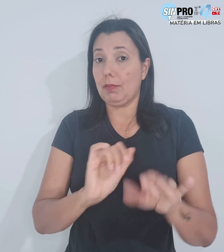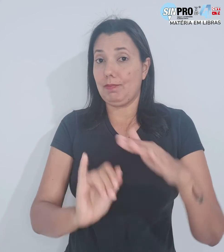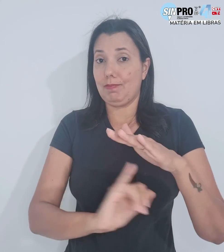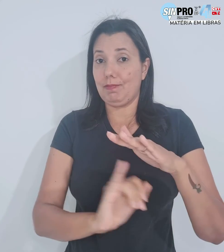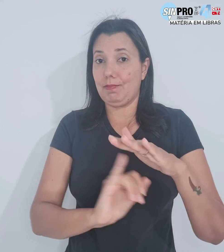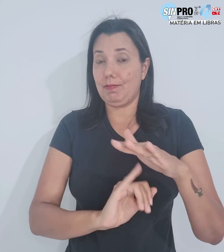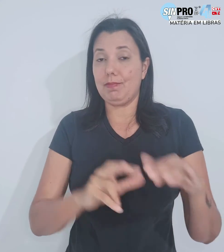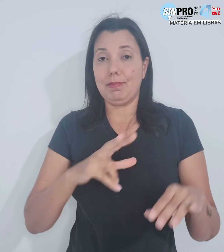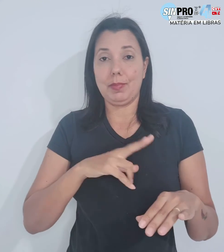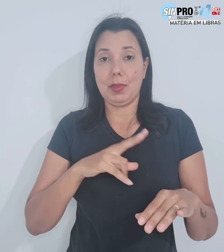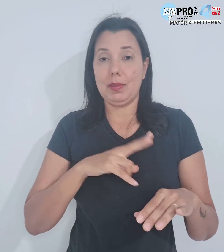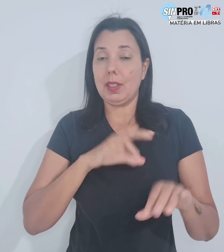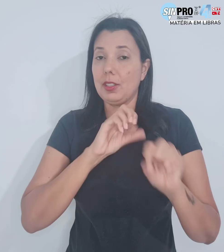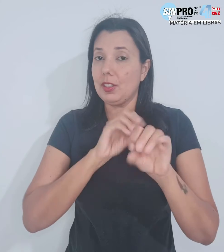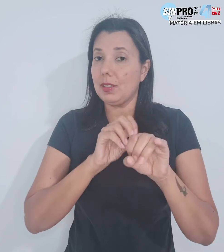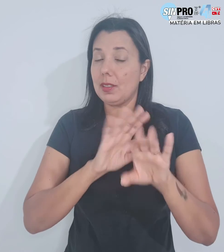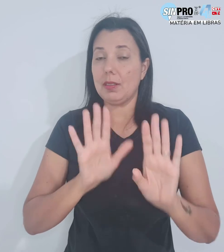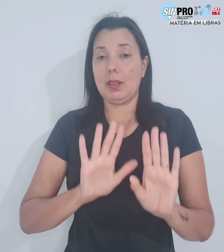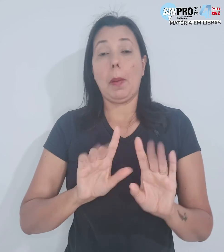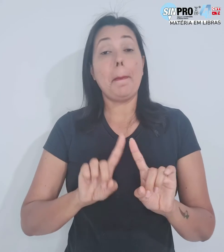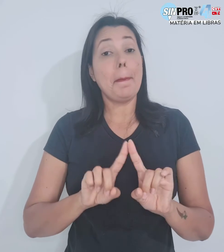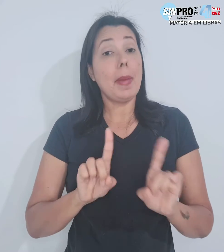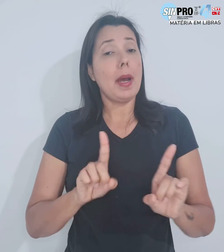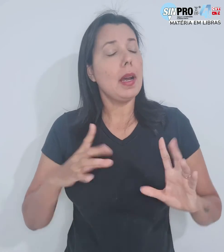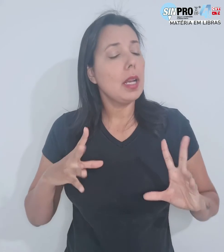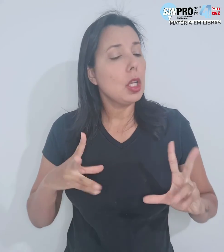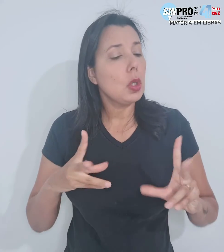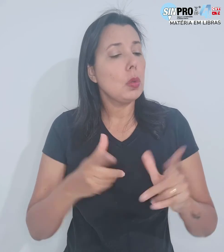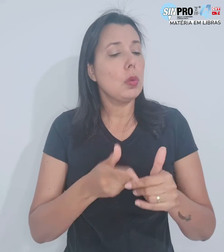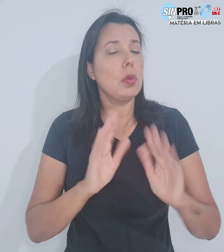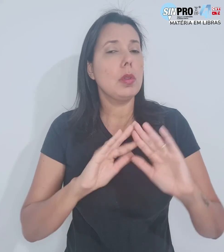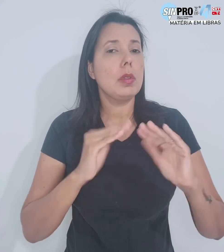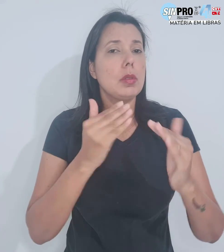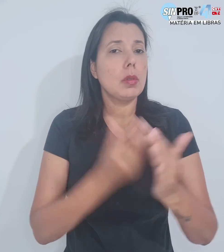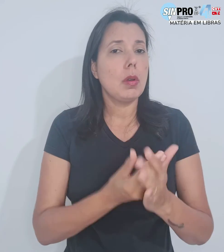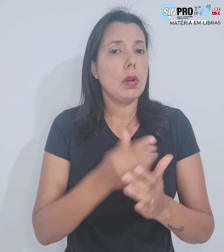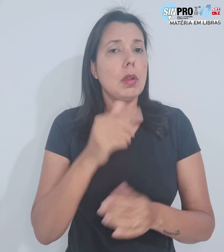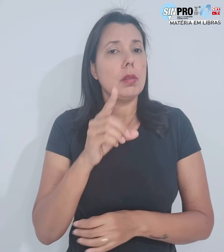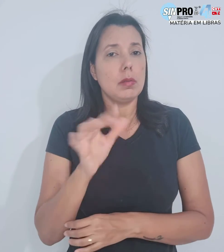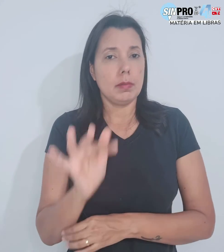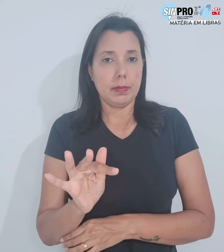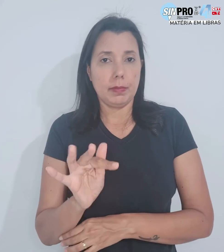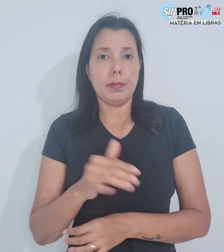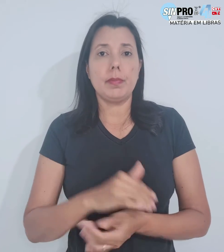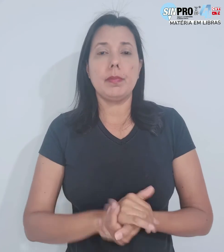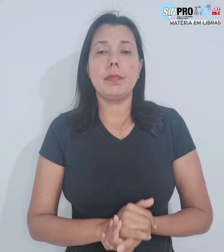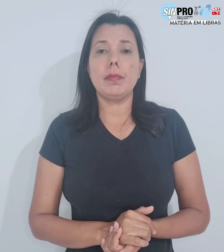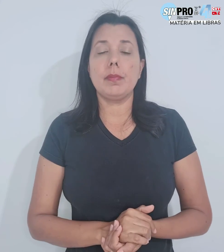nas instituições privadas de ensino, mas em todas as escolas do Distrito Federal.